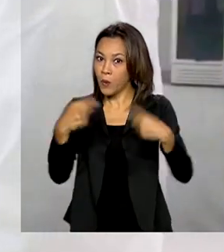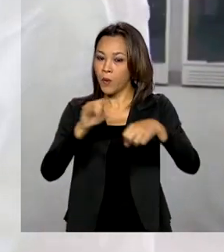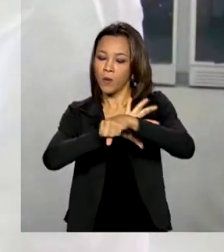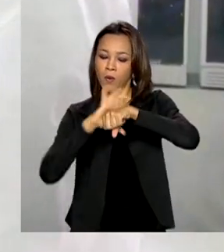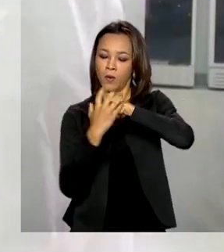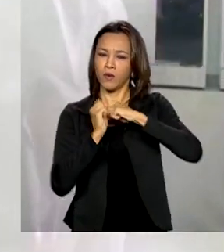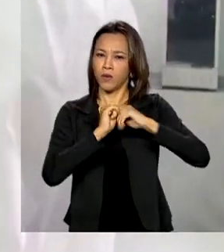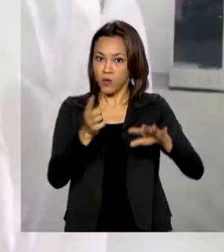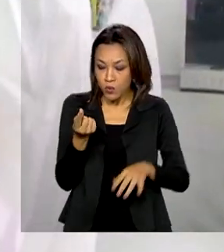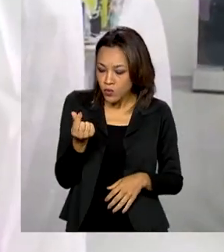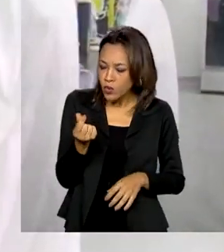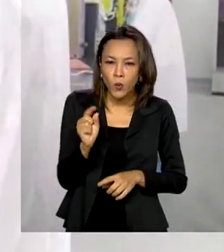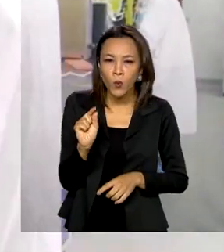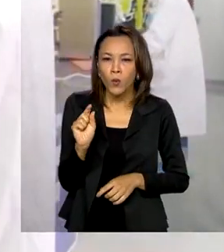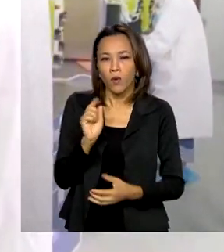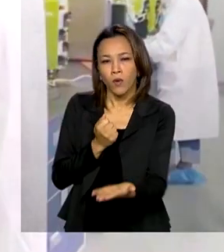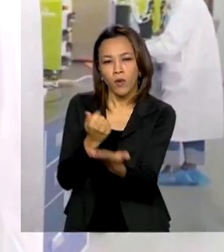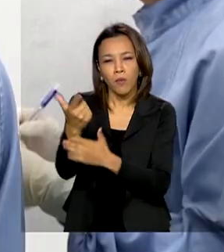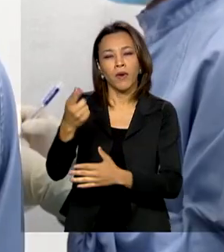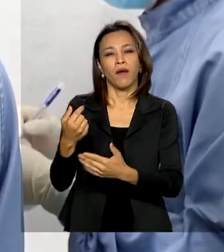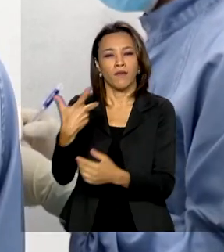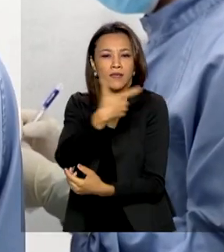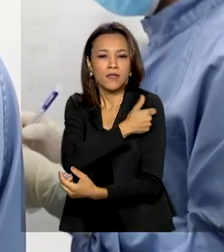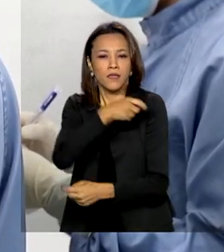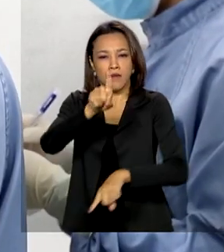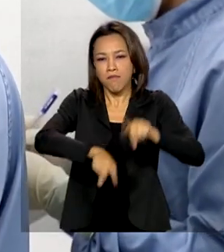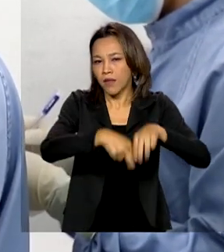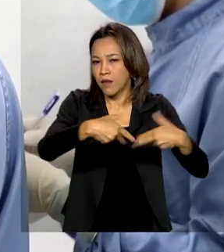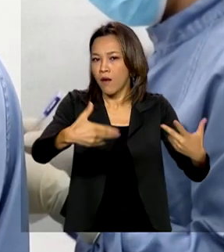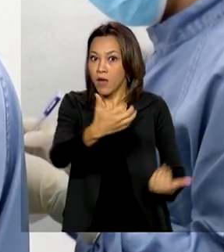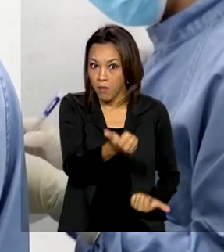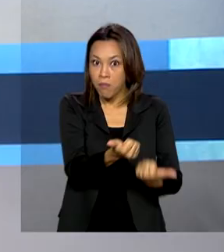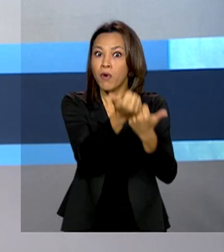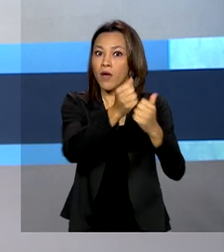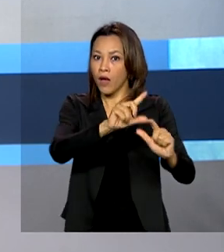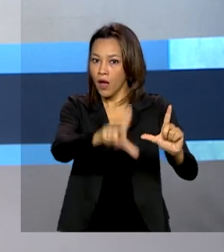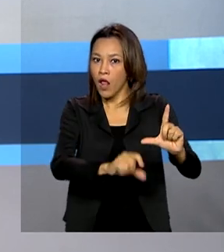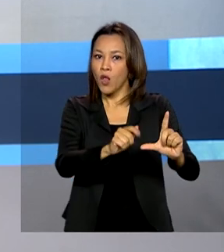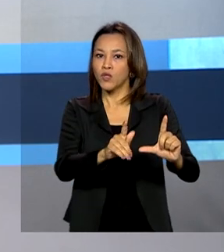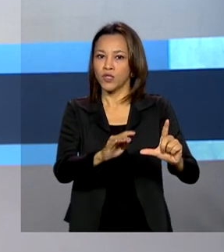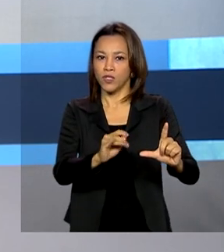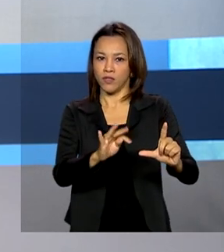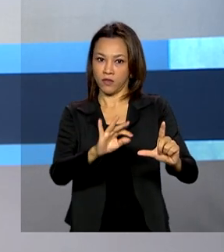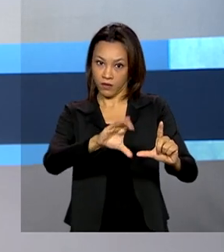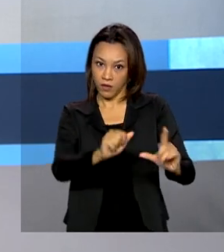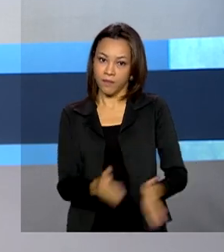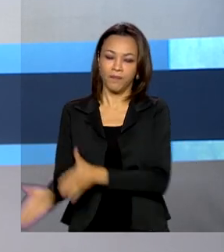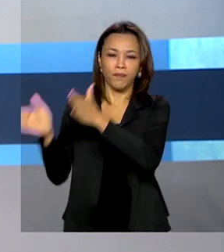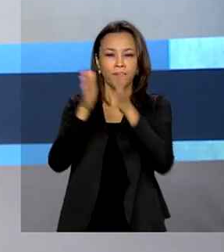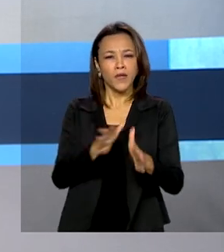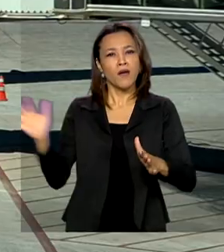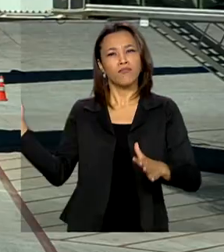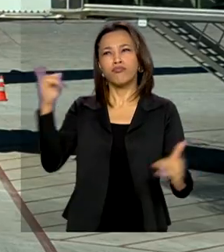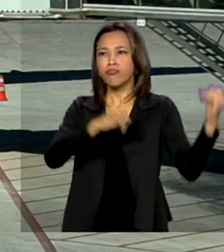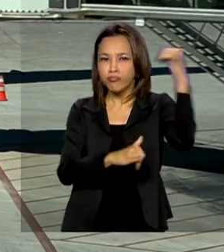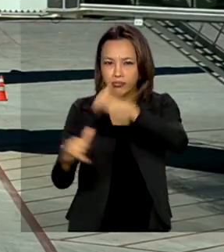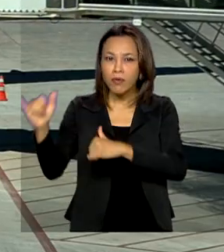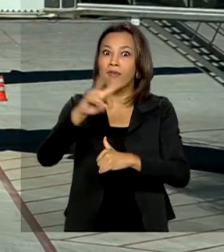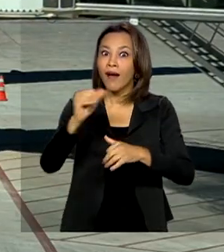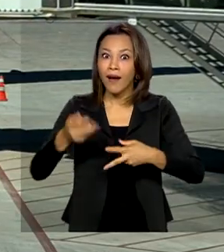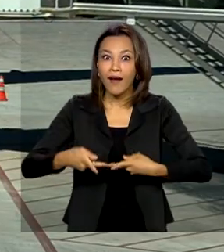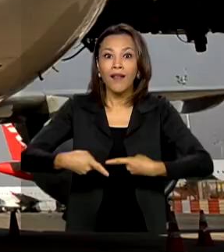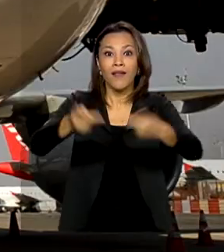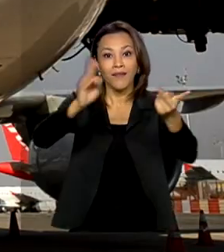O dinheiro será para comprar vacinas, material e apoiar a logística. E as empresas aéreas vão transportar de